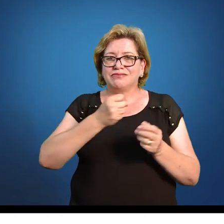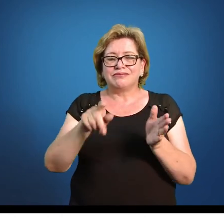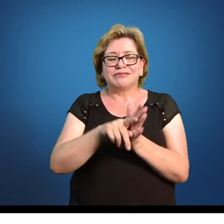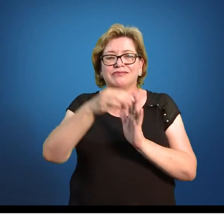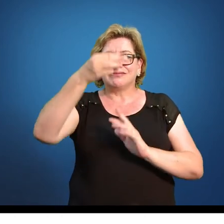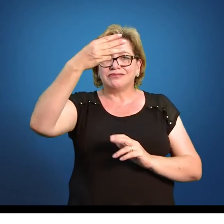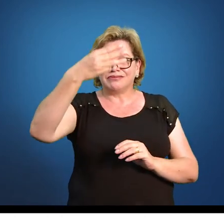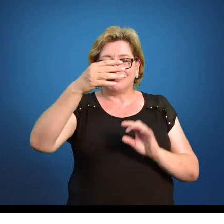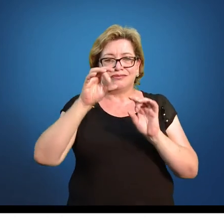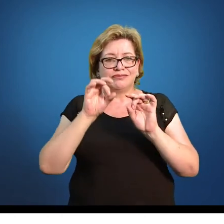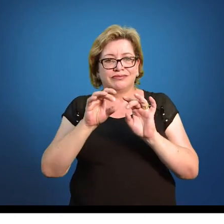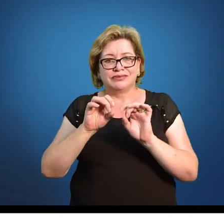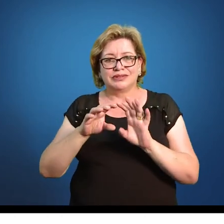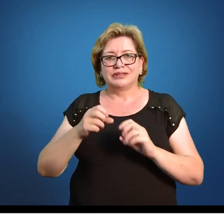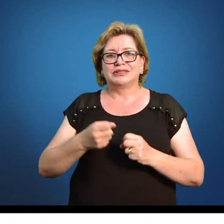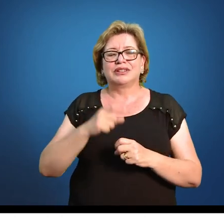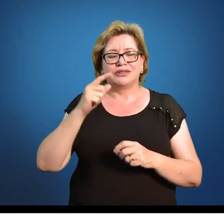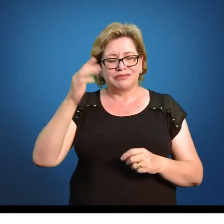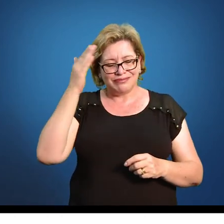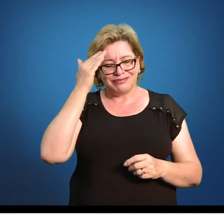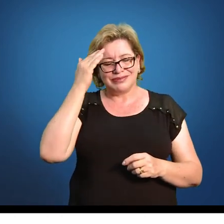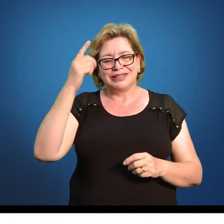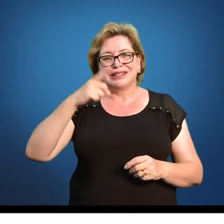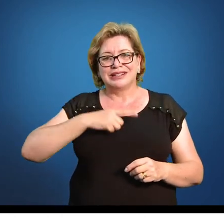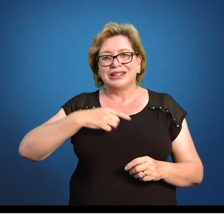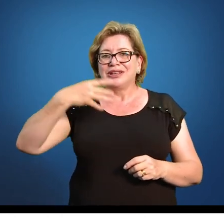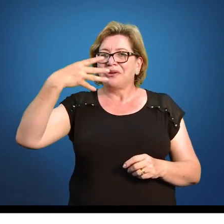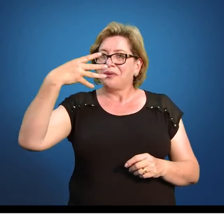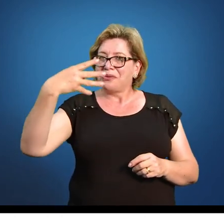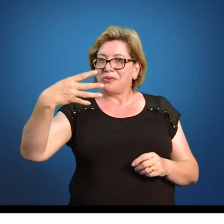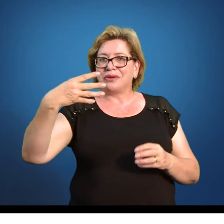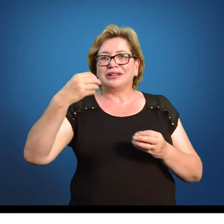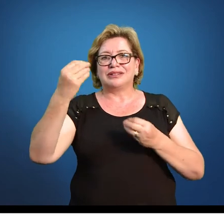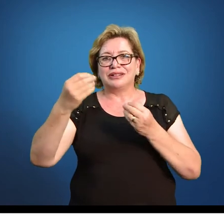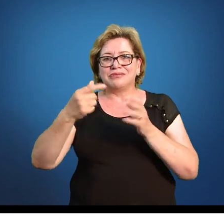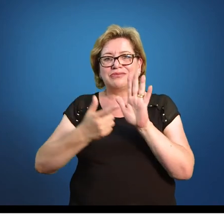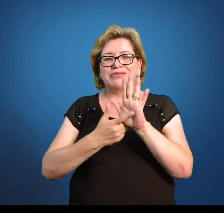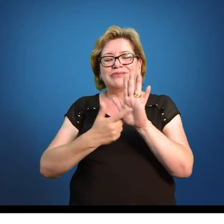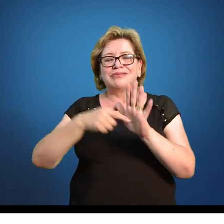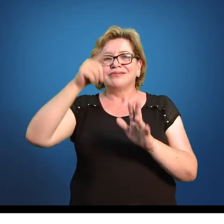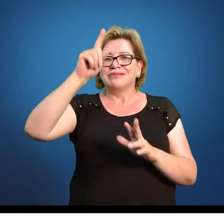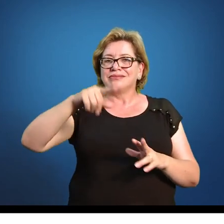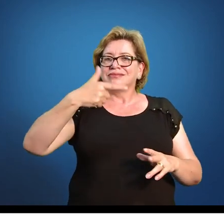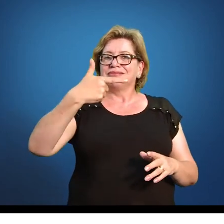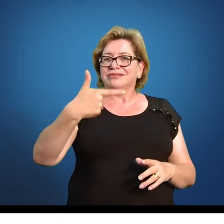Eu sei que são quatro e que isso representa 20%.